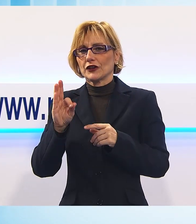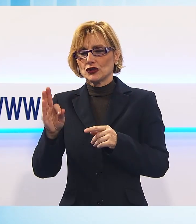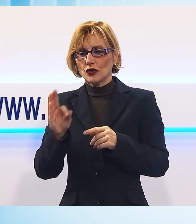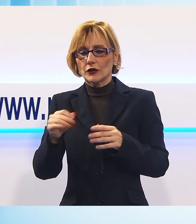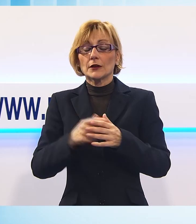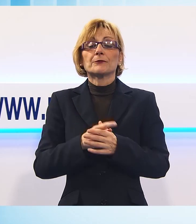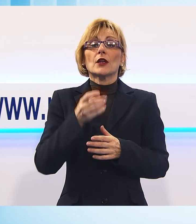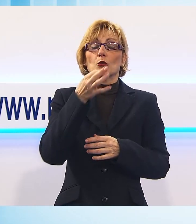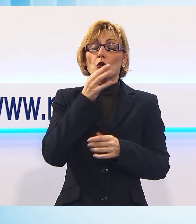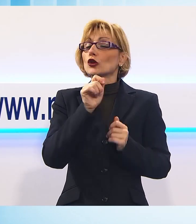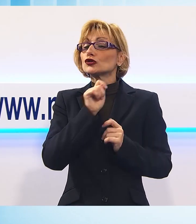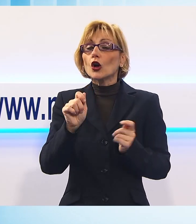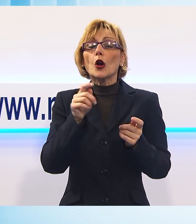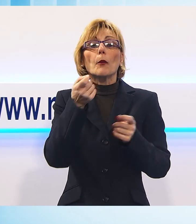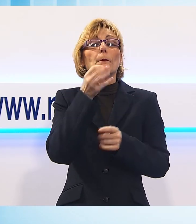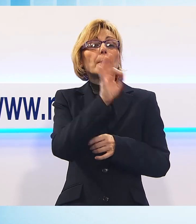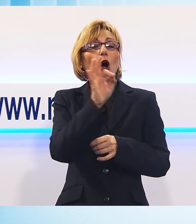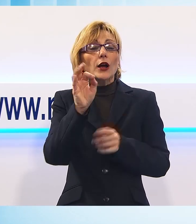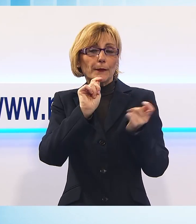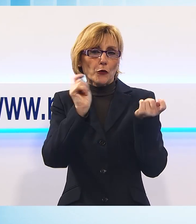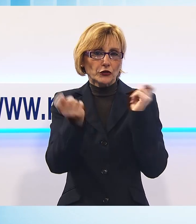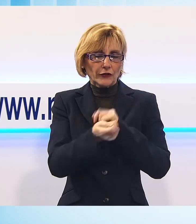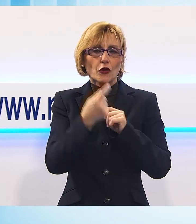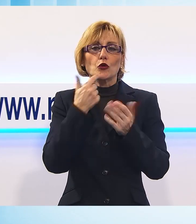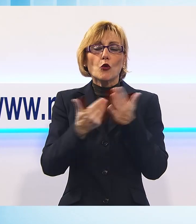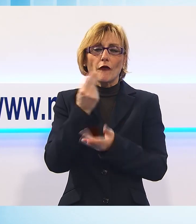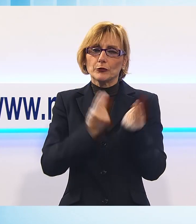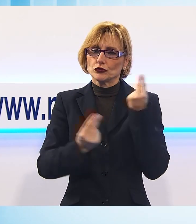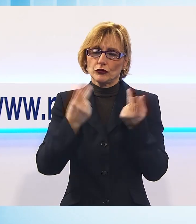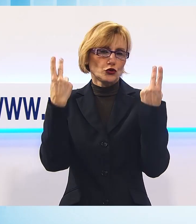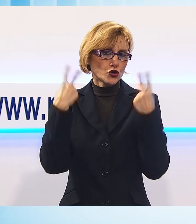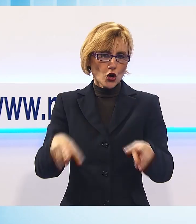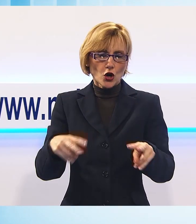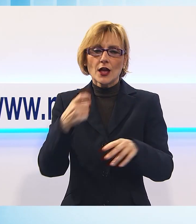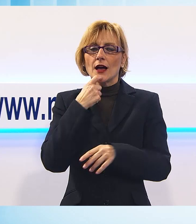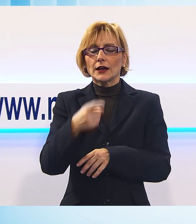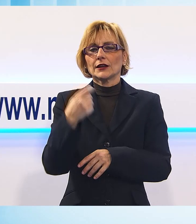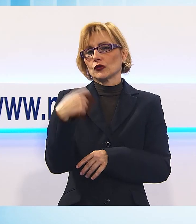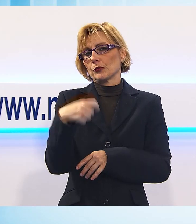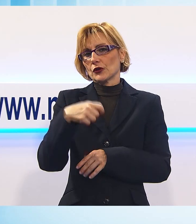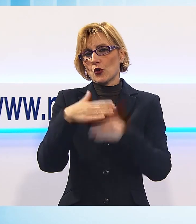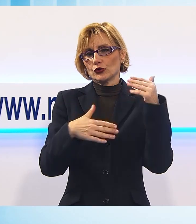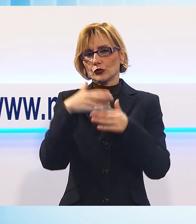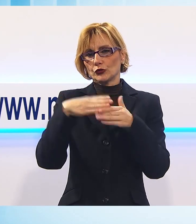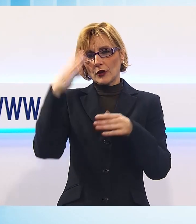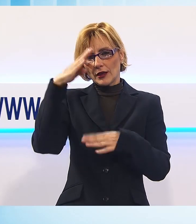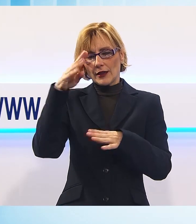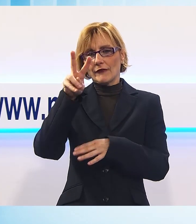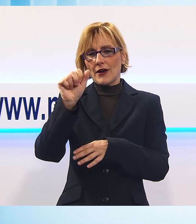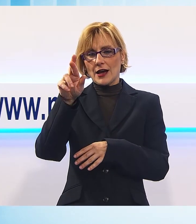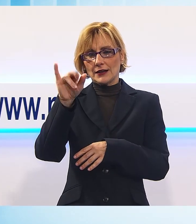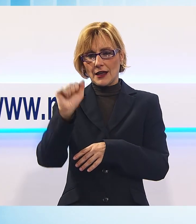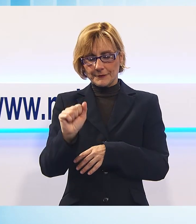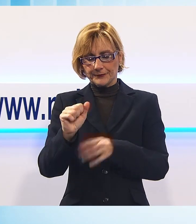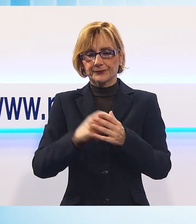modifiche che non comportino una riprogettazione dei tracciati, come spiega il presidente dei costruttori edili Stefano Varia. L